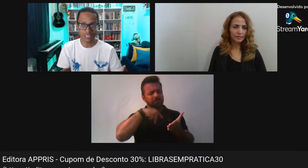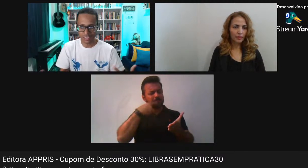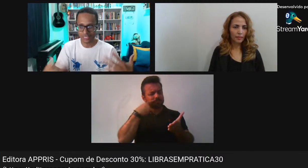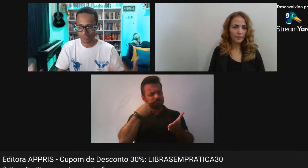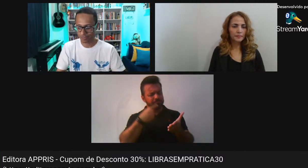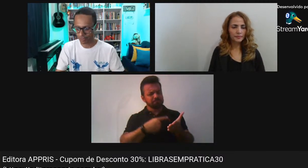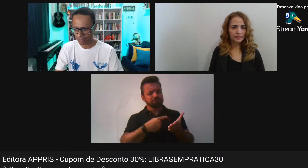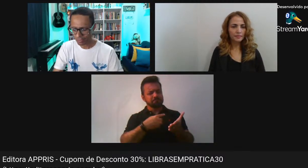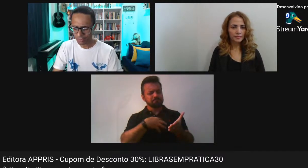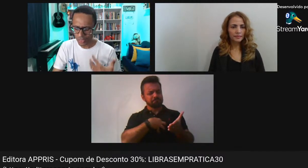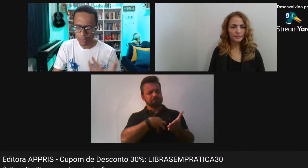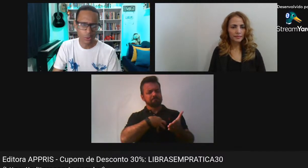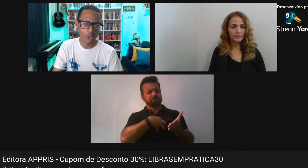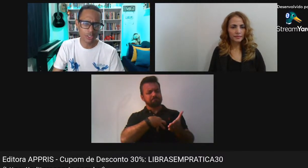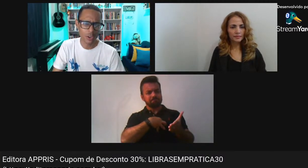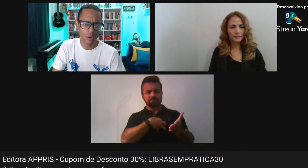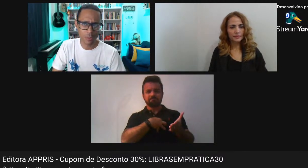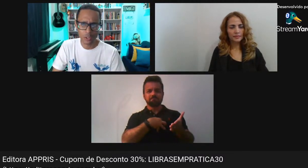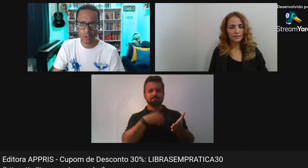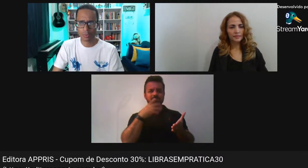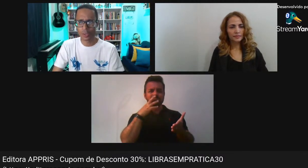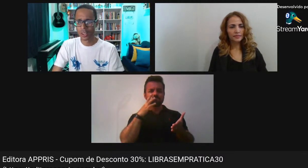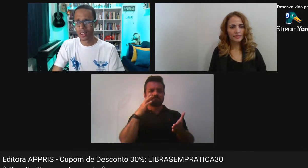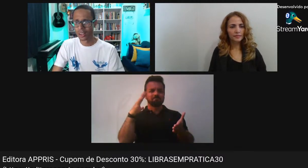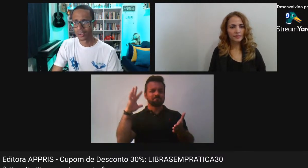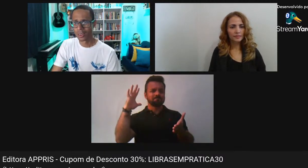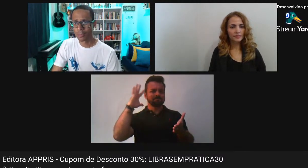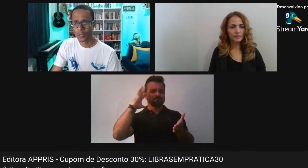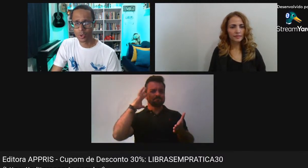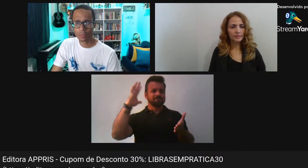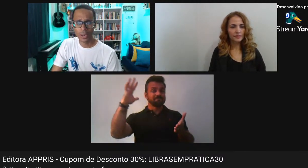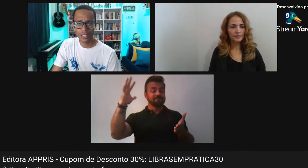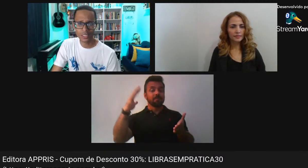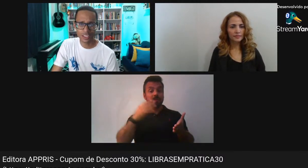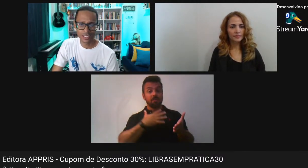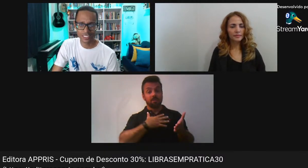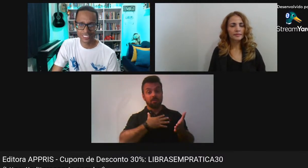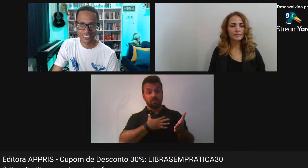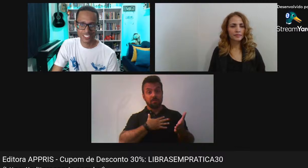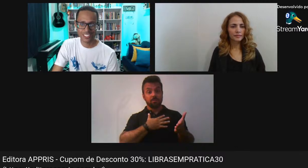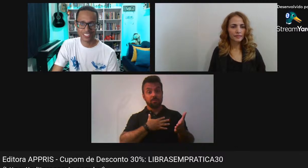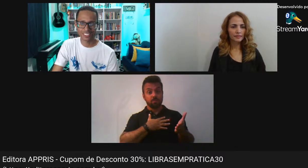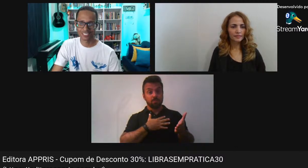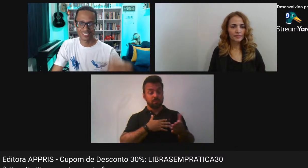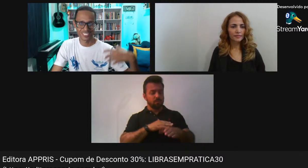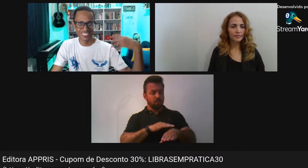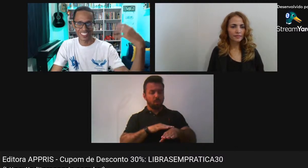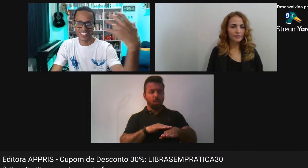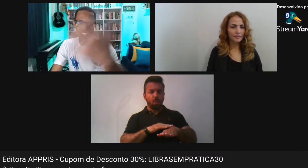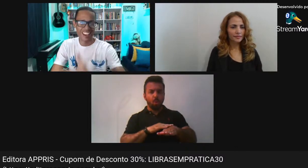Reais Por eu ser uma pessoa Uma pessoa preta A gente